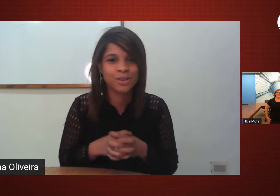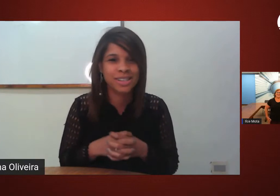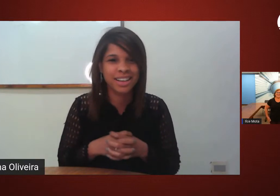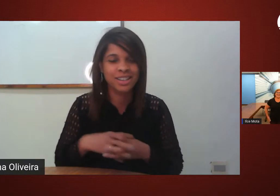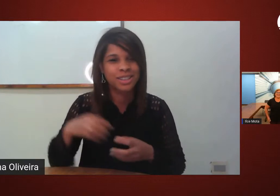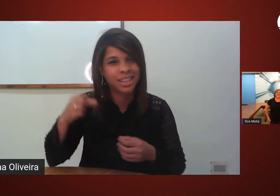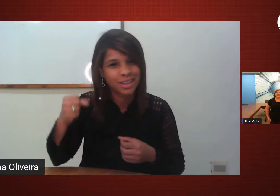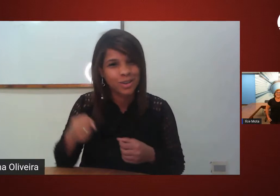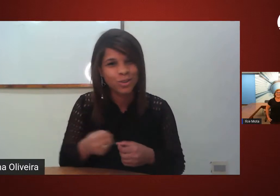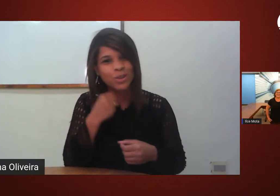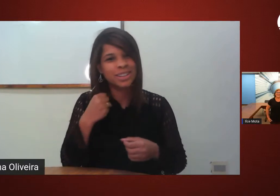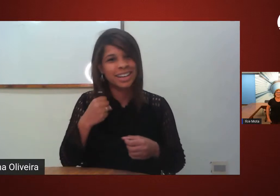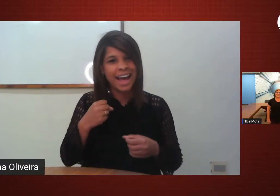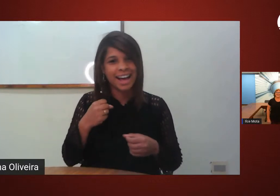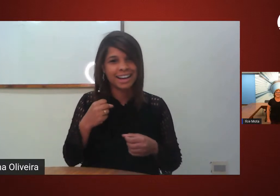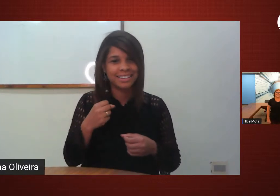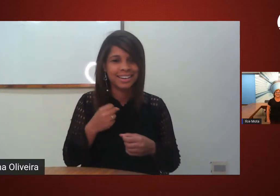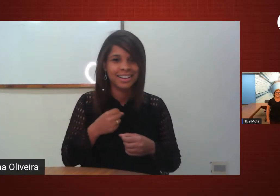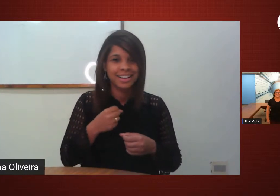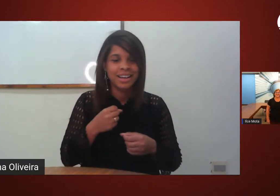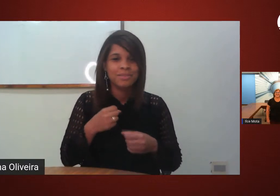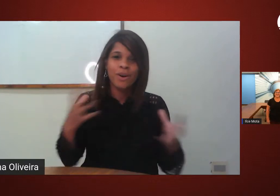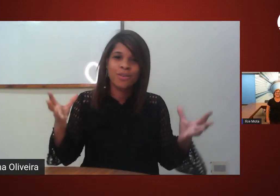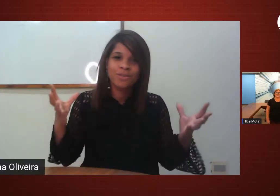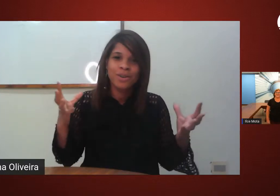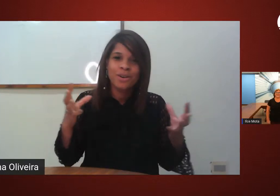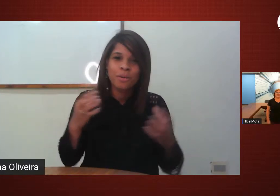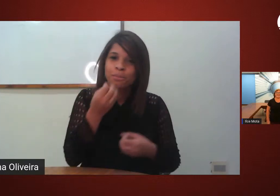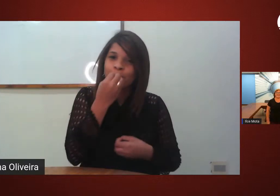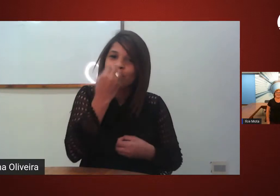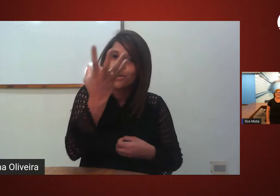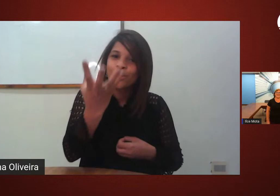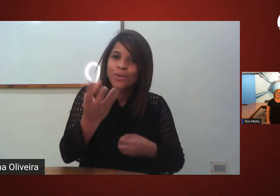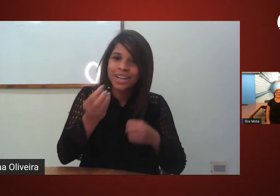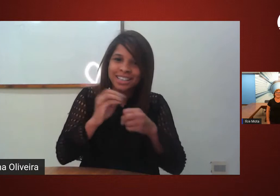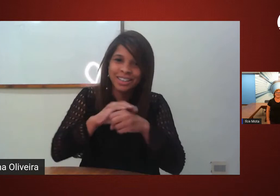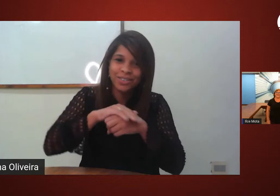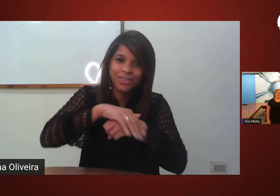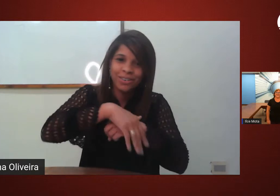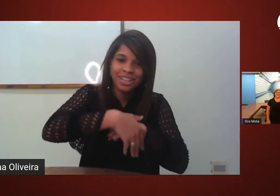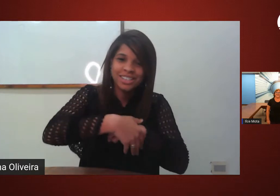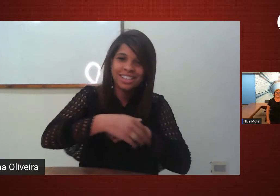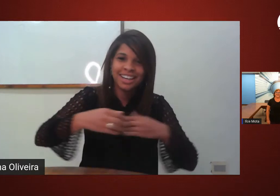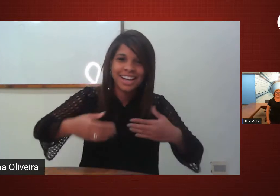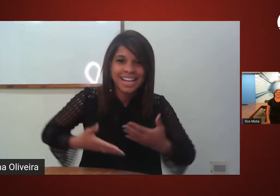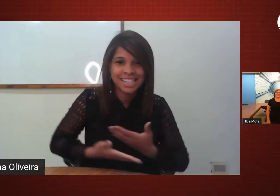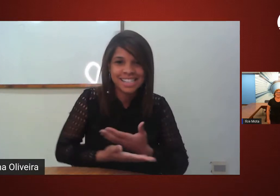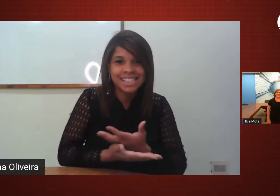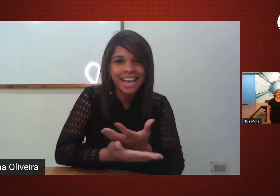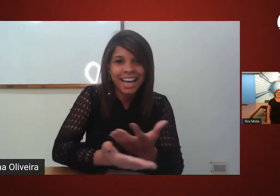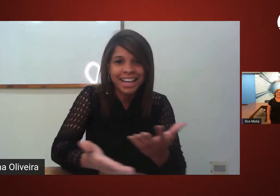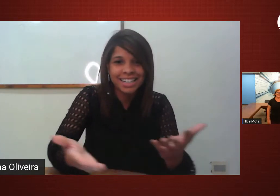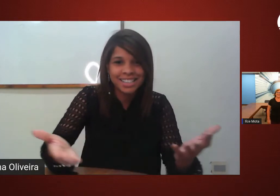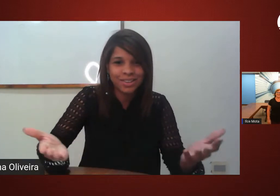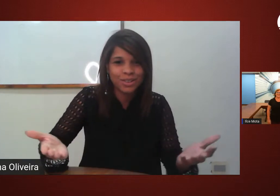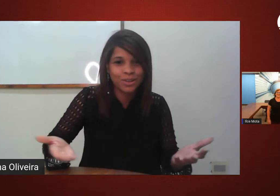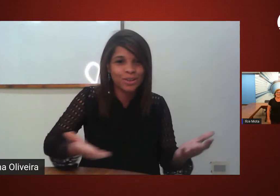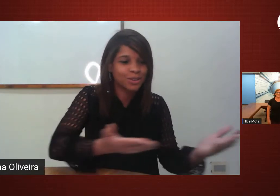Consciente with all the garra. Well, evening. Sejam todos